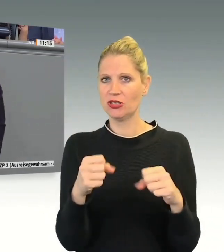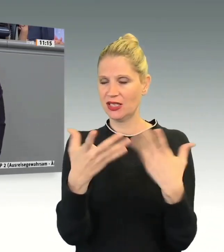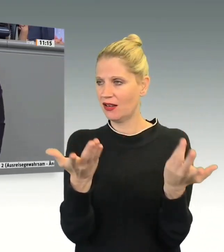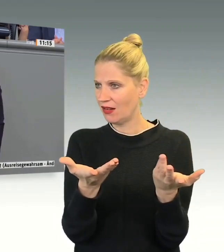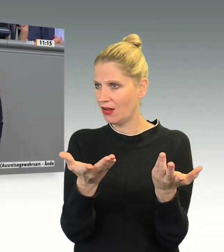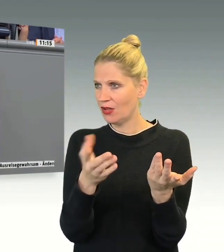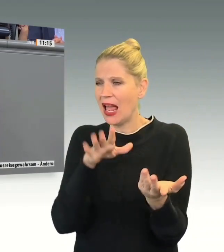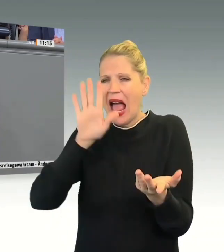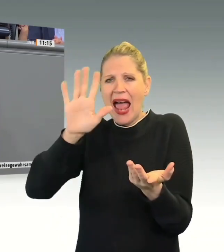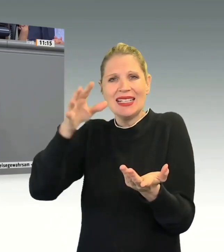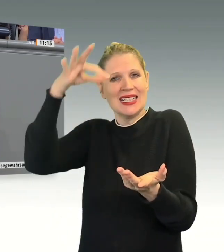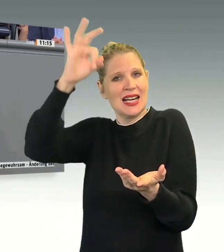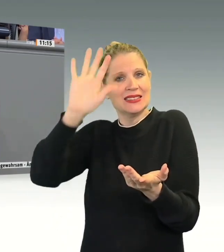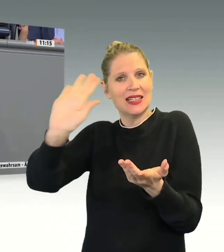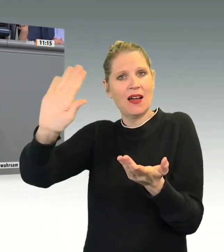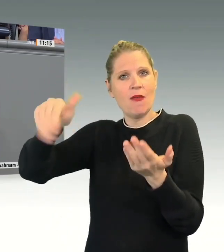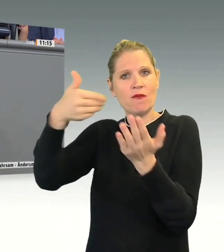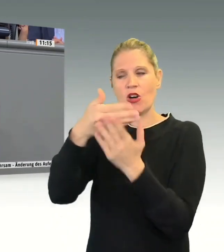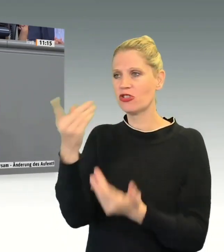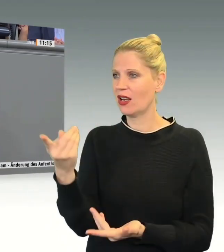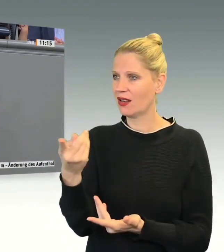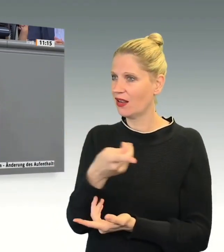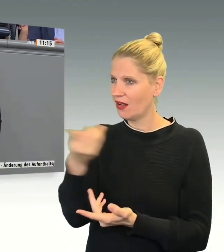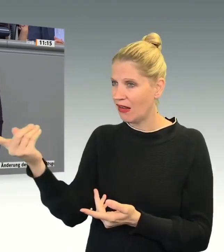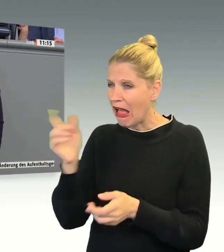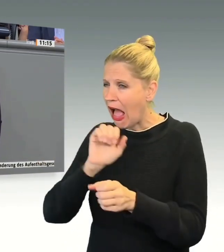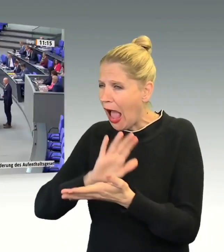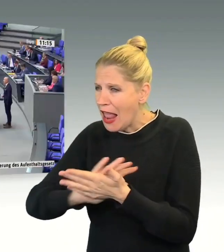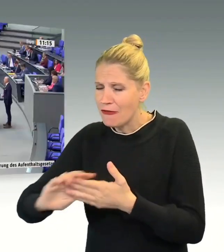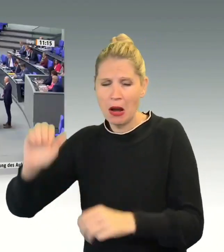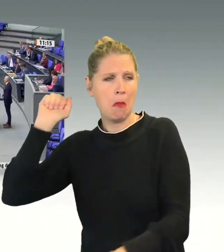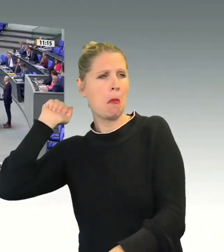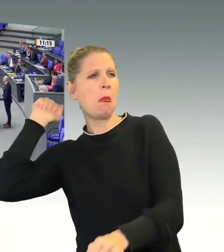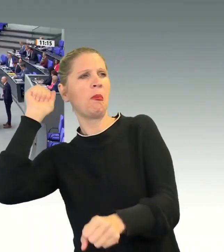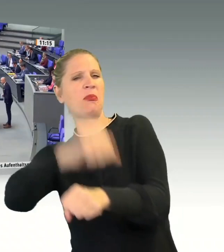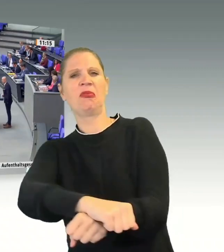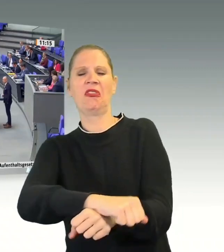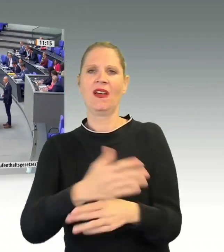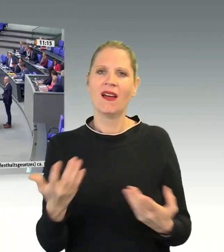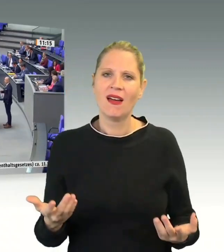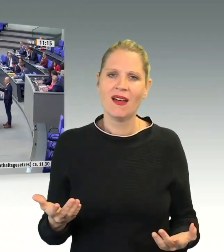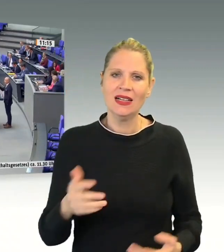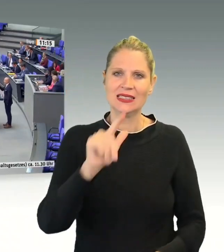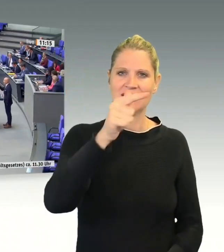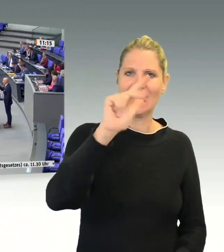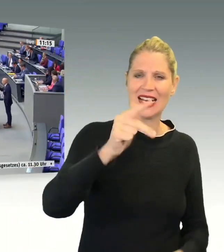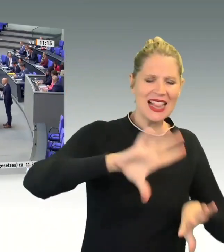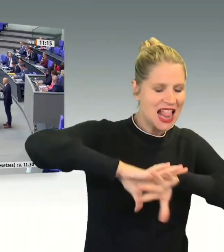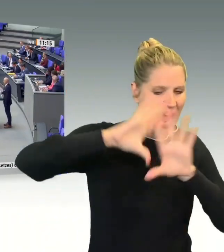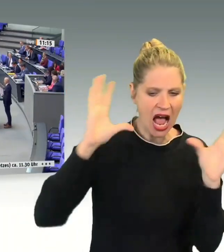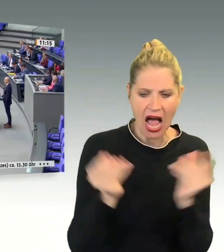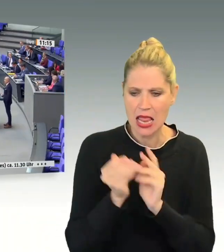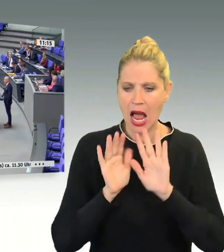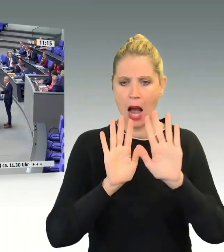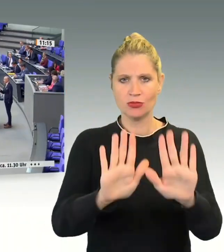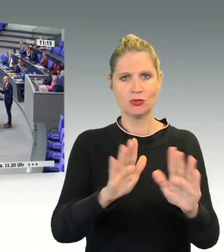eigentlich wert? Zwei Drittel aller Abschiebungen scheitern. Und damit bin ich bei der dritten